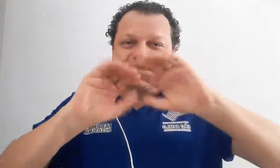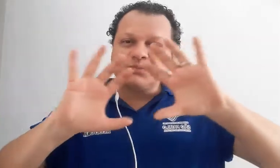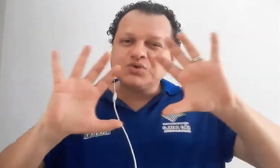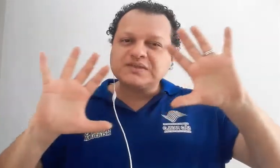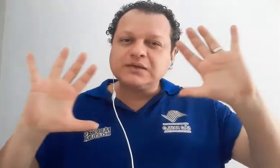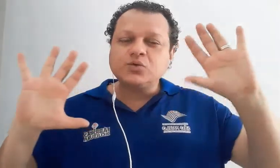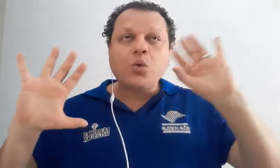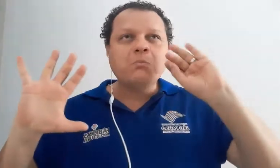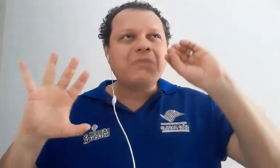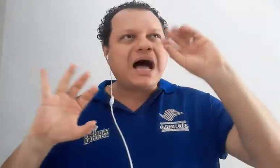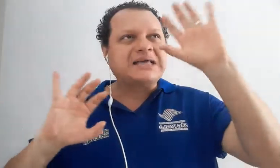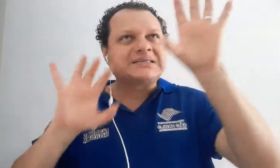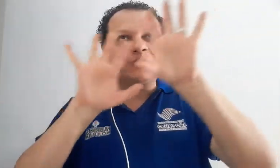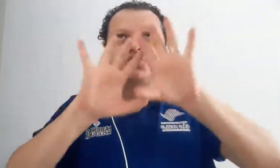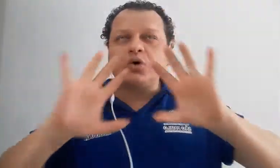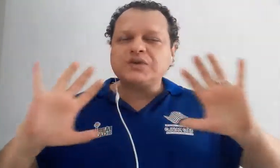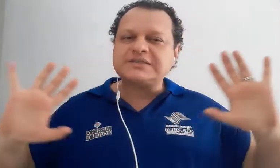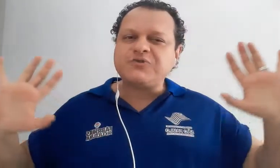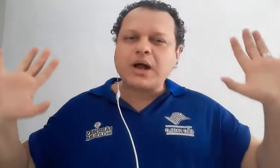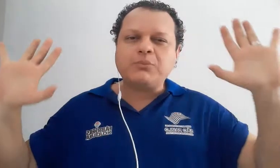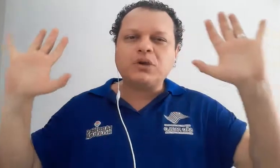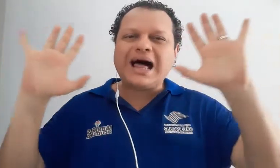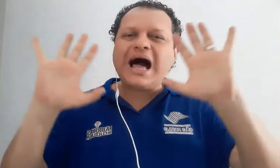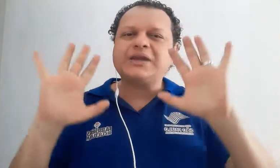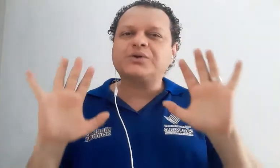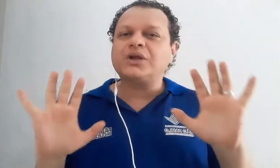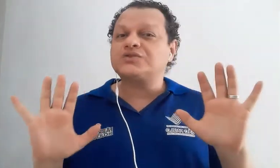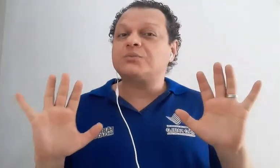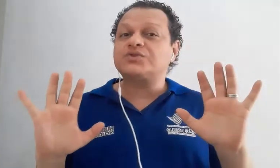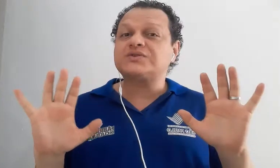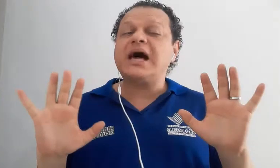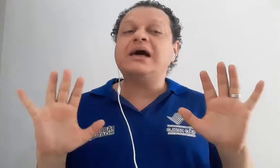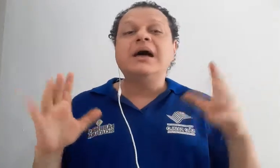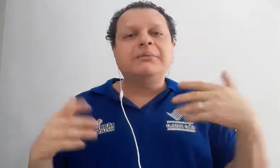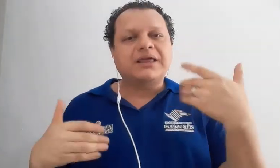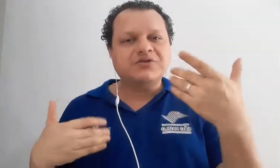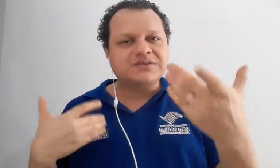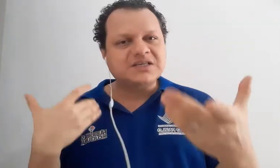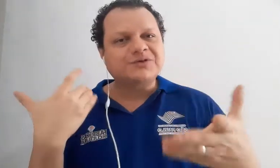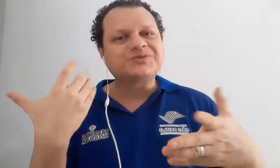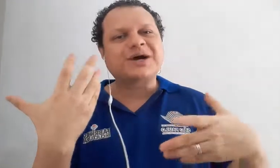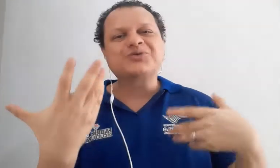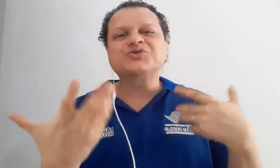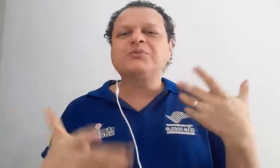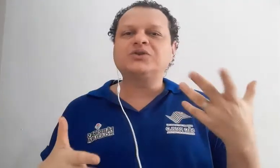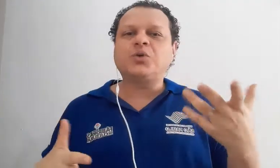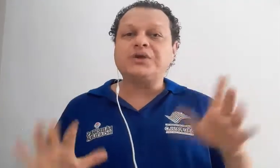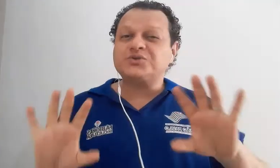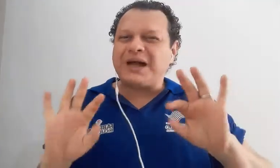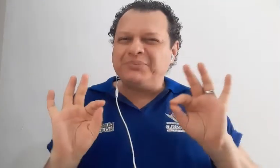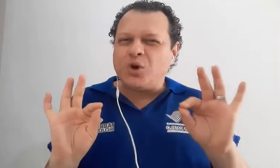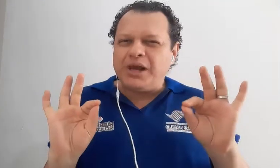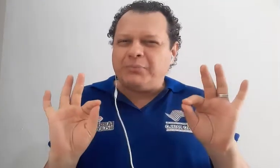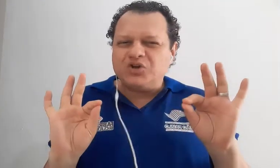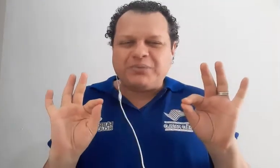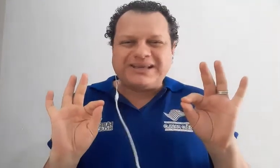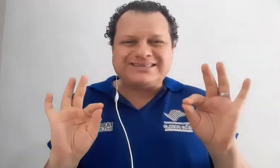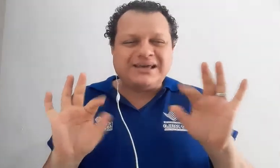esmulsando o máximo todo esse vocabulário que nós vamos usar, para que vocês vão se acostumando com isso. A priori pode parecer